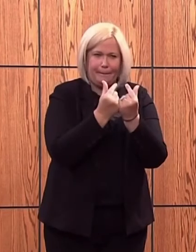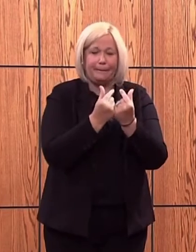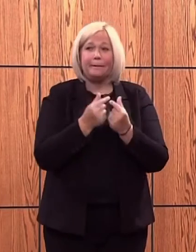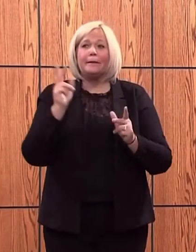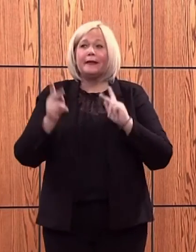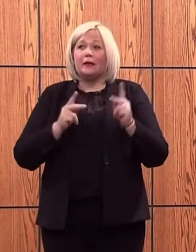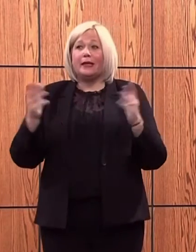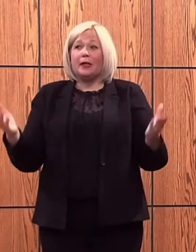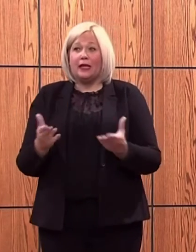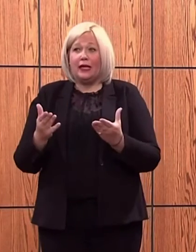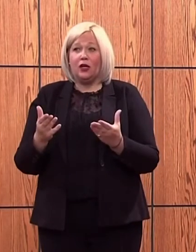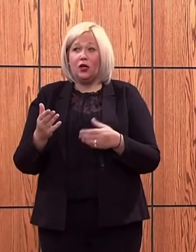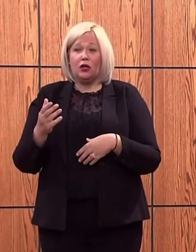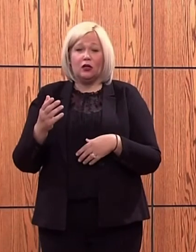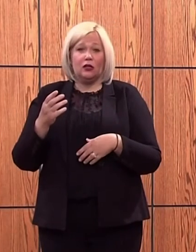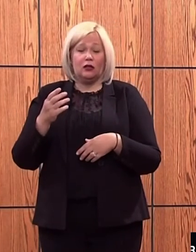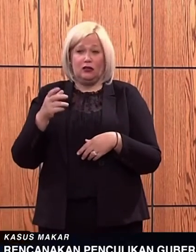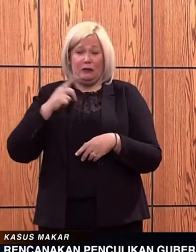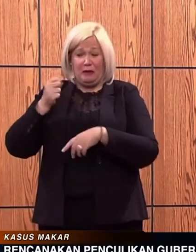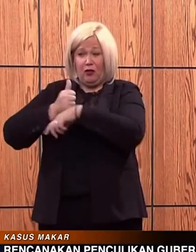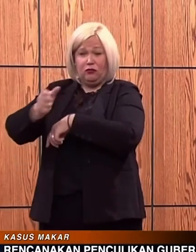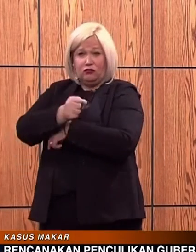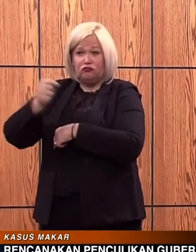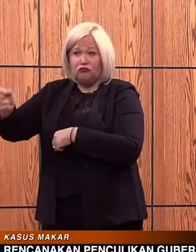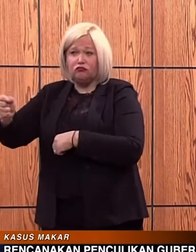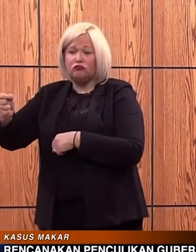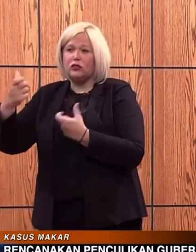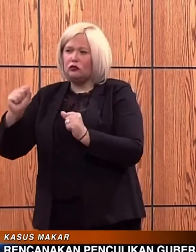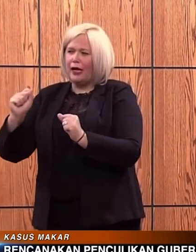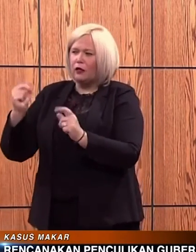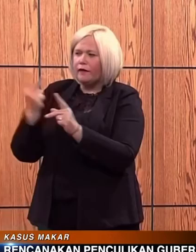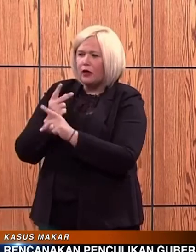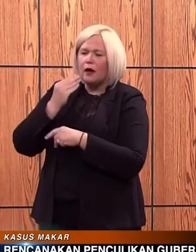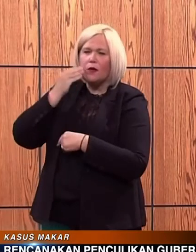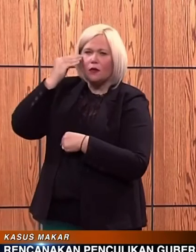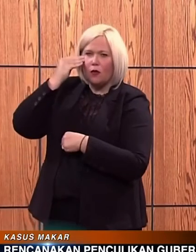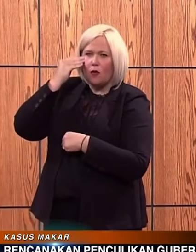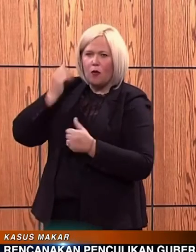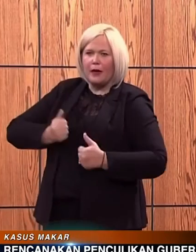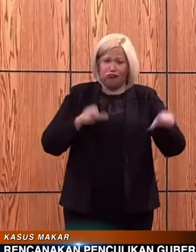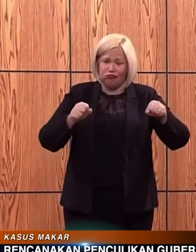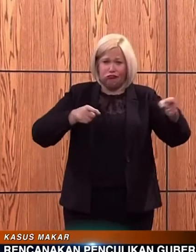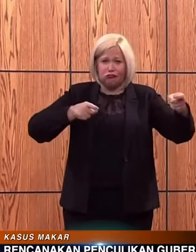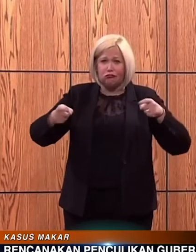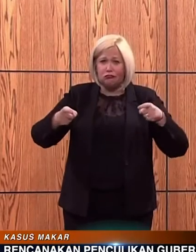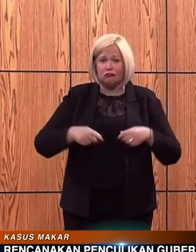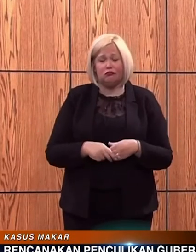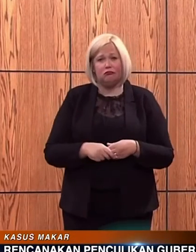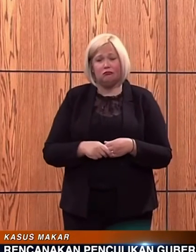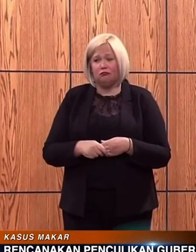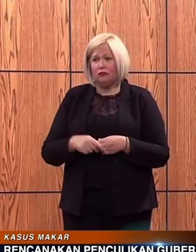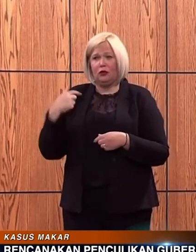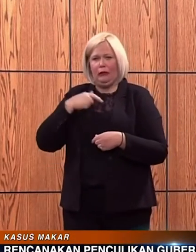termasuk gubernur Michigan. Pengacara negara untuk Distrik Barat Michigan, Andrew Birch, mengatakan, para tersangka yang